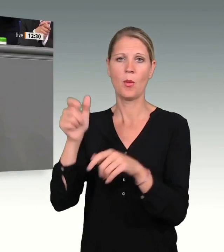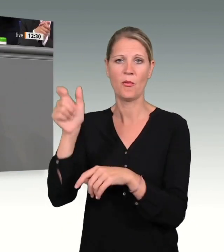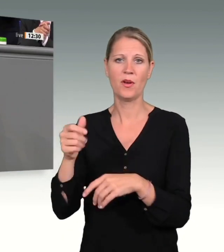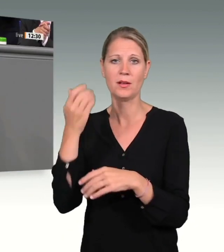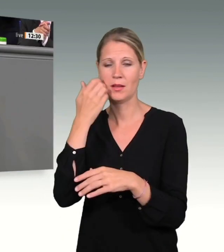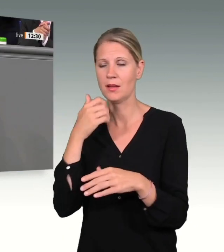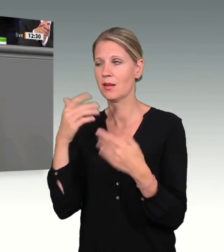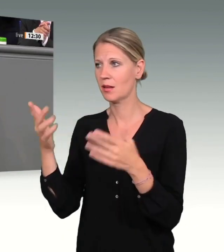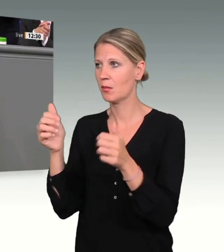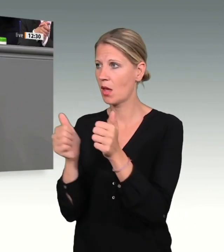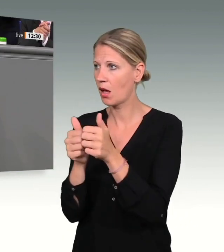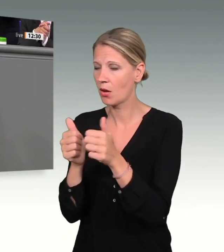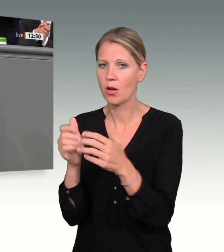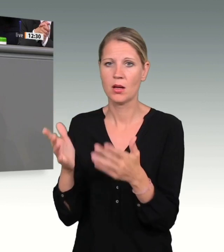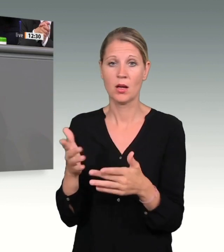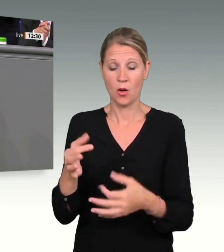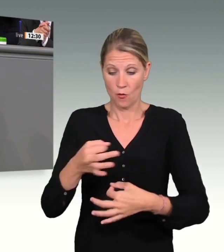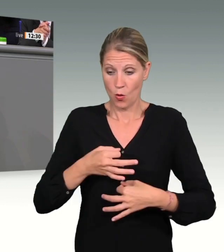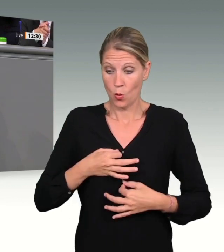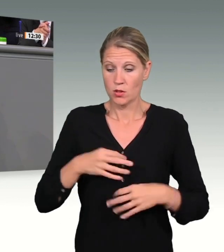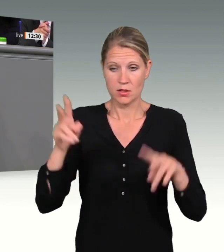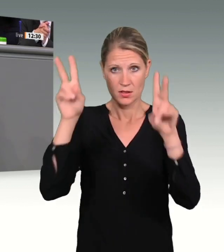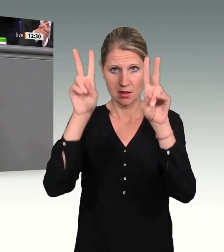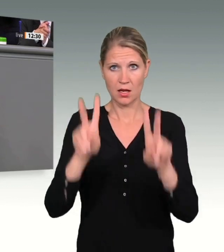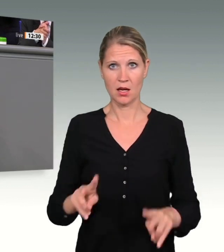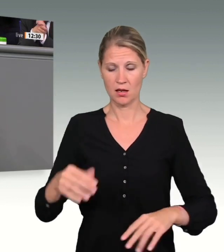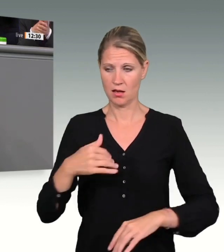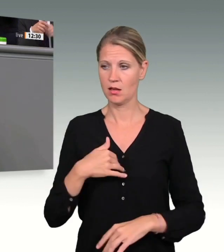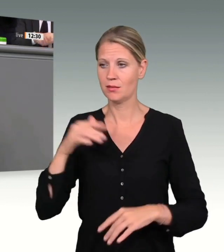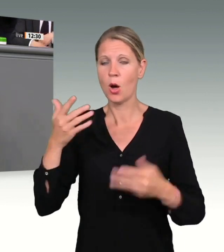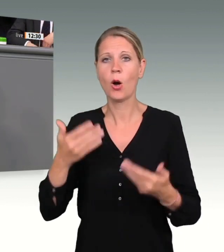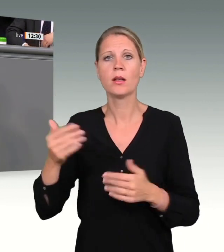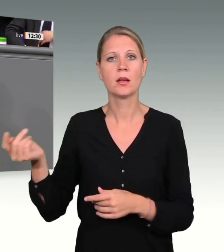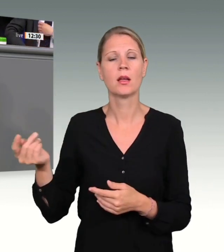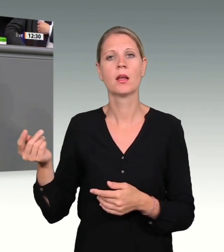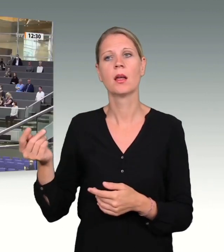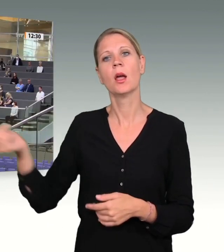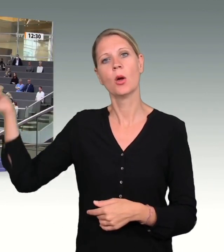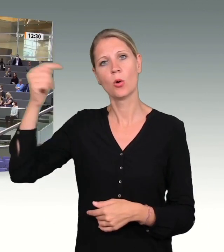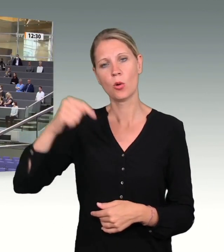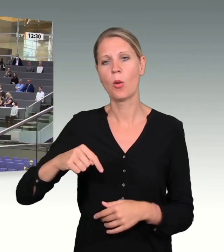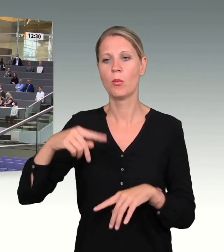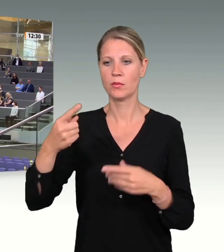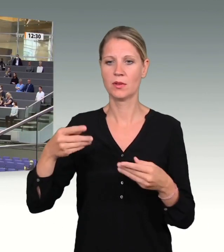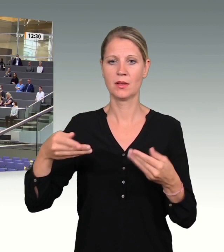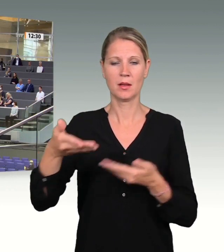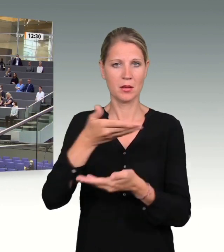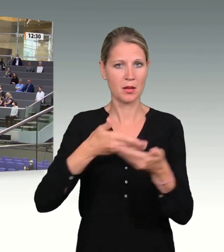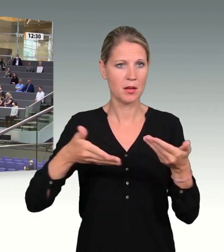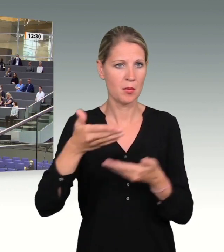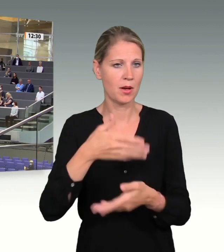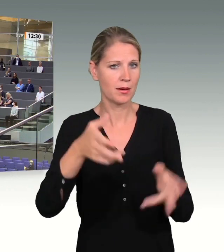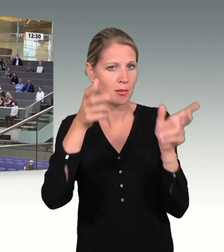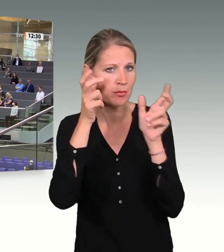dass Sie heute hier sind und der Debatte folgen. Vielen Dank dafür. Unsere Arbeit startete